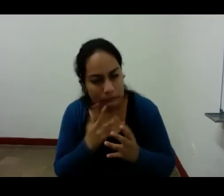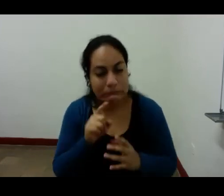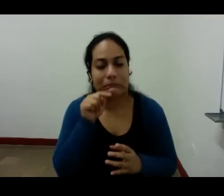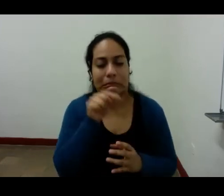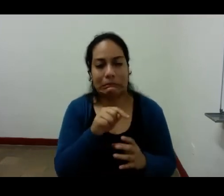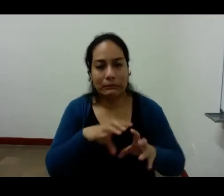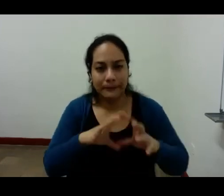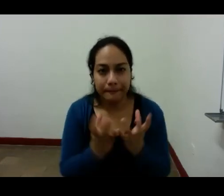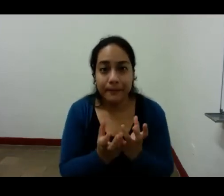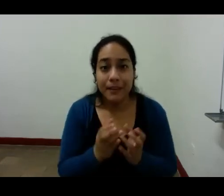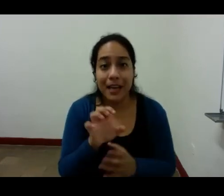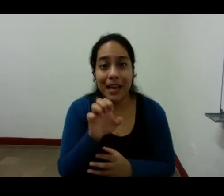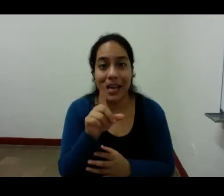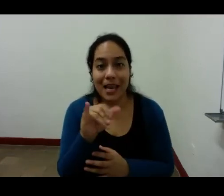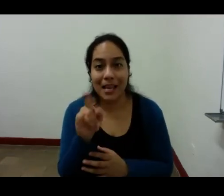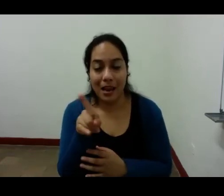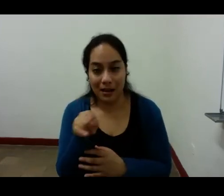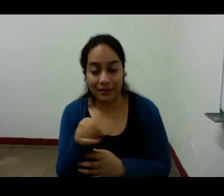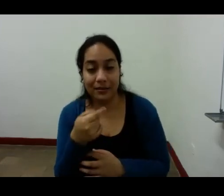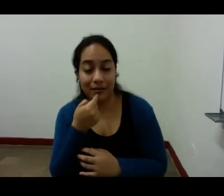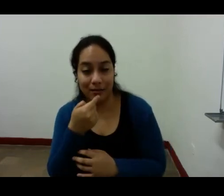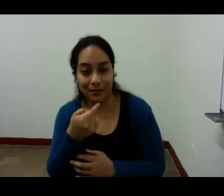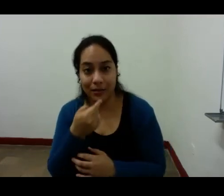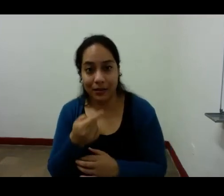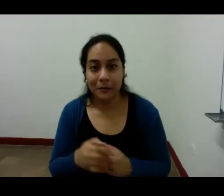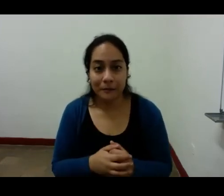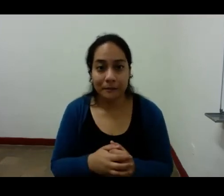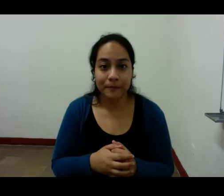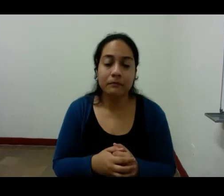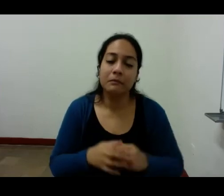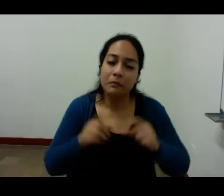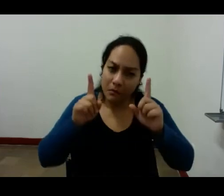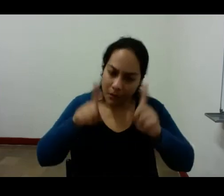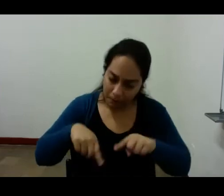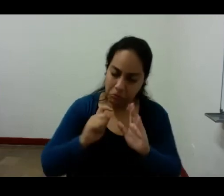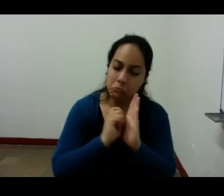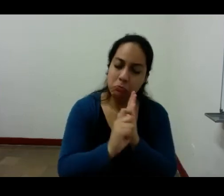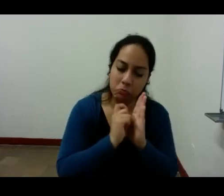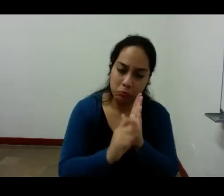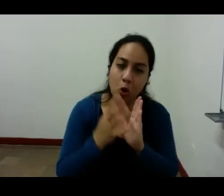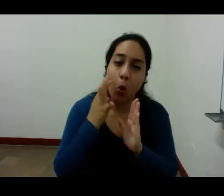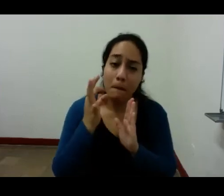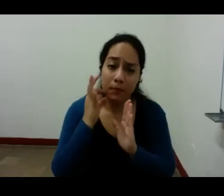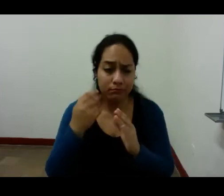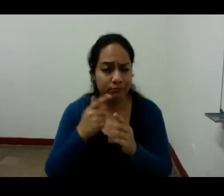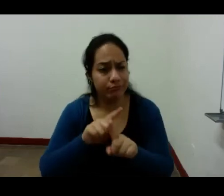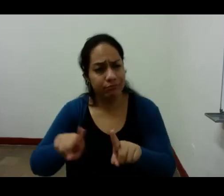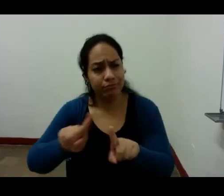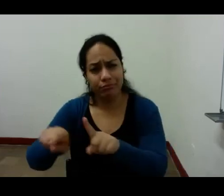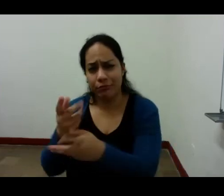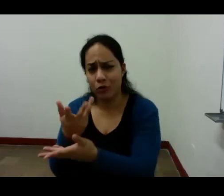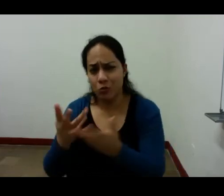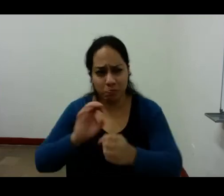elías canetti también escritor de múltiples metamorfosis